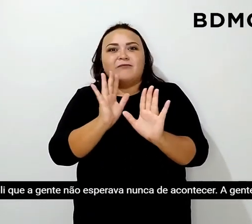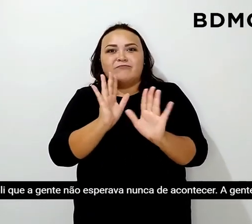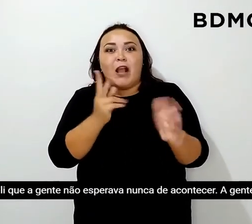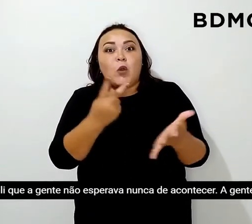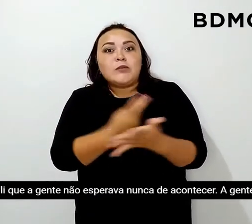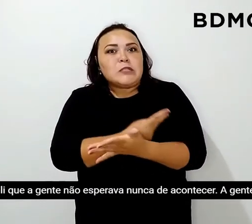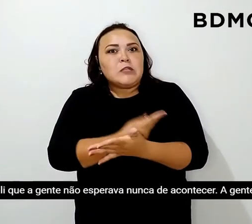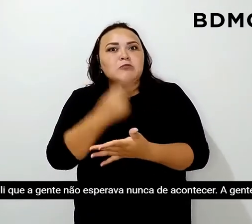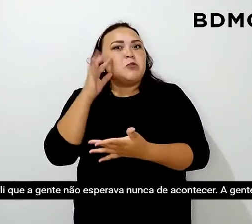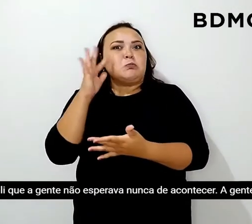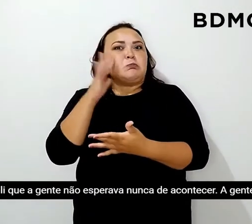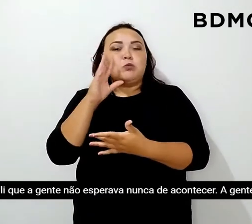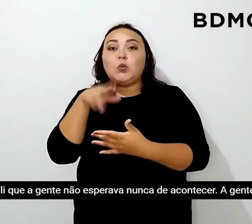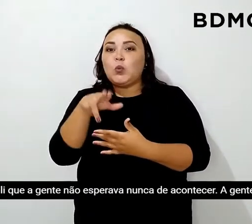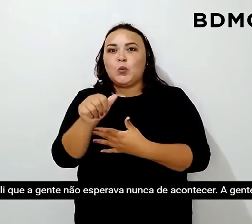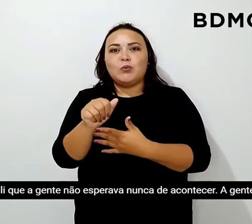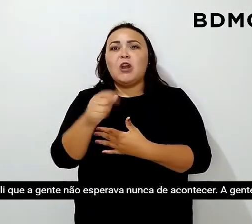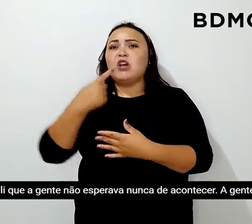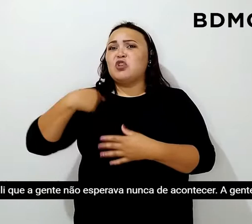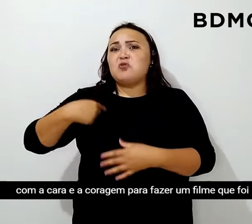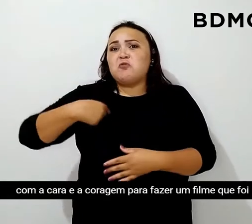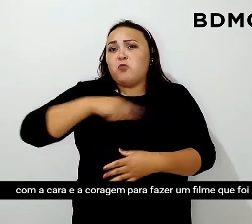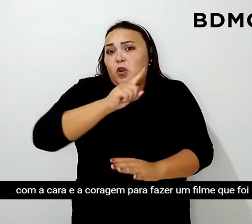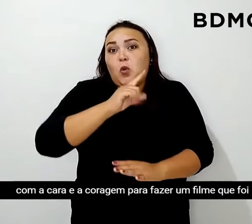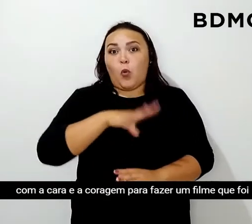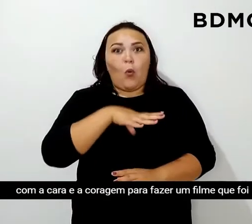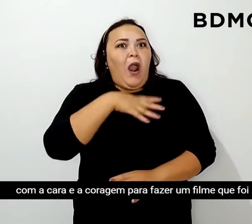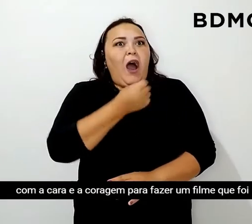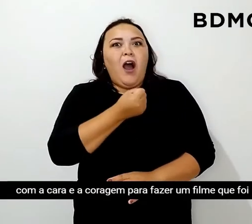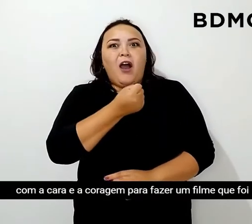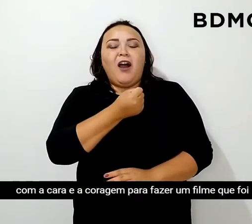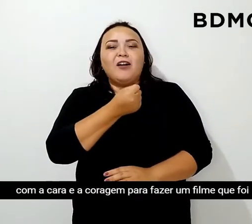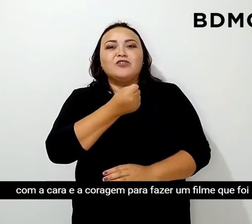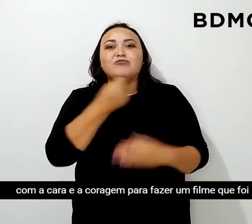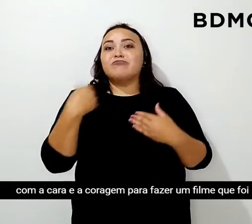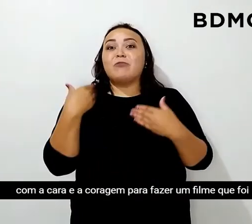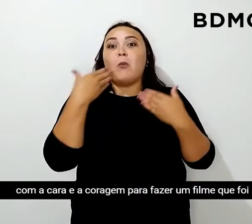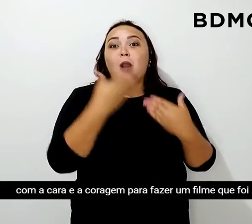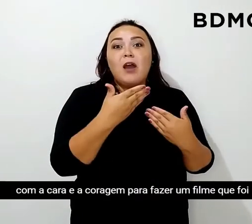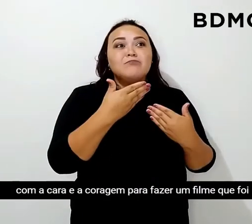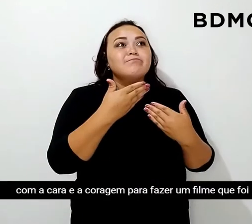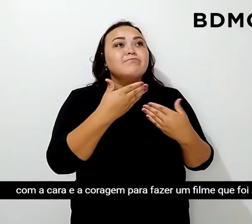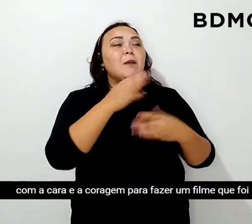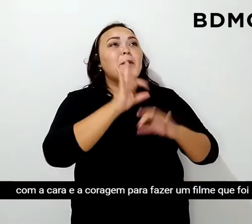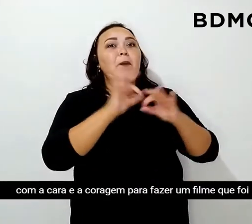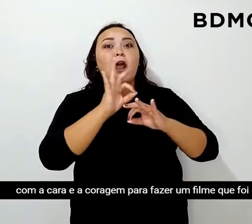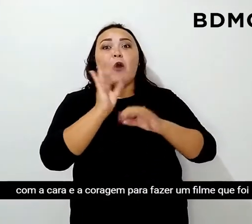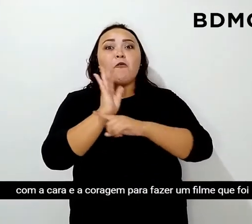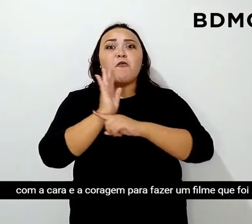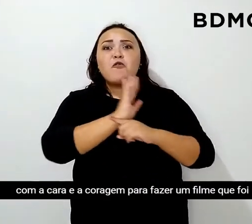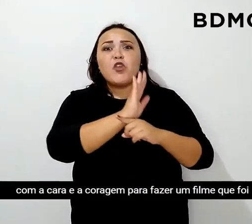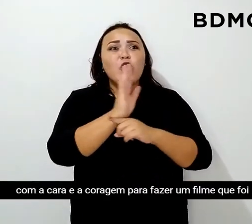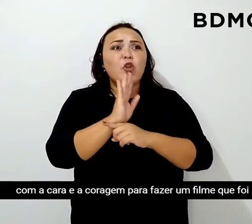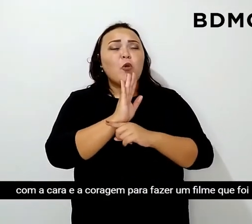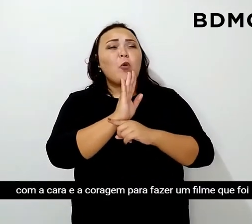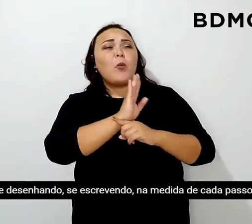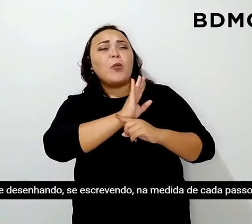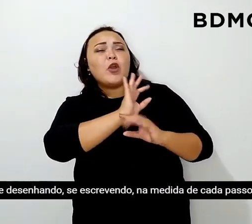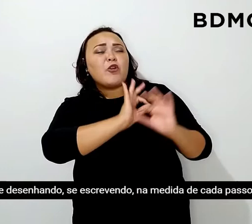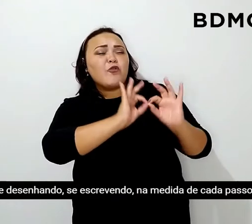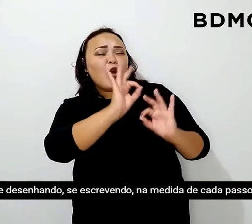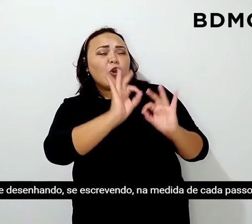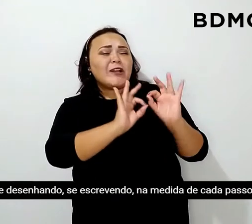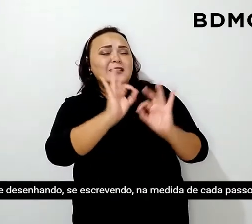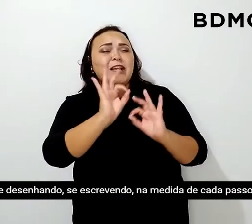acontecer. A gente foi com a cara e a coragem para fazer um filme que foi se